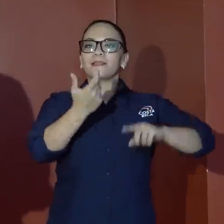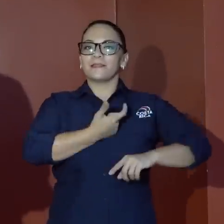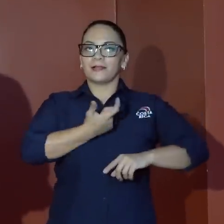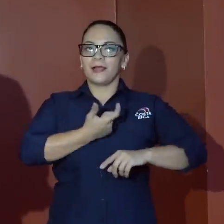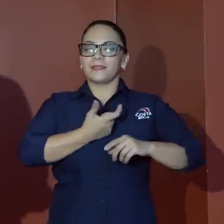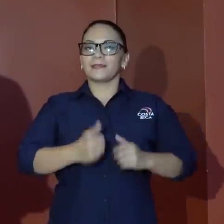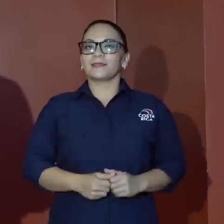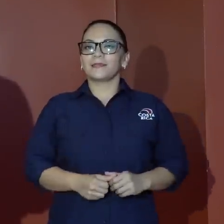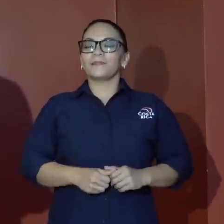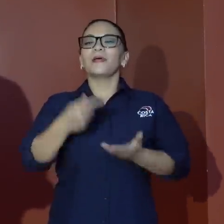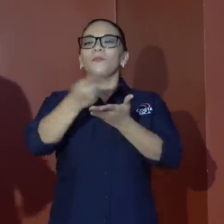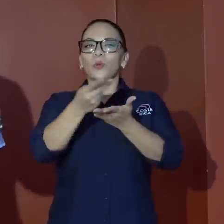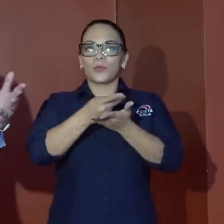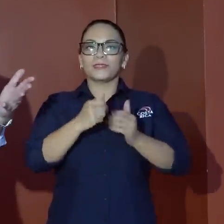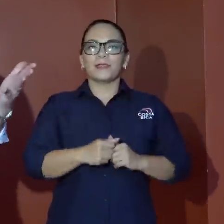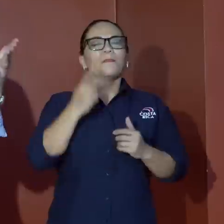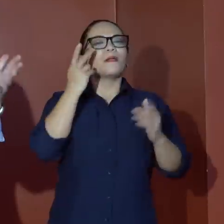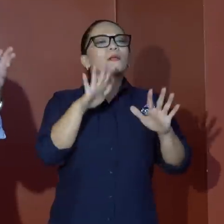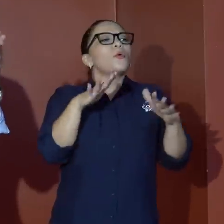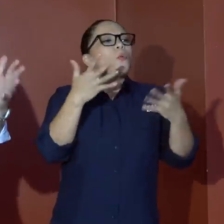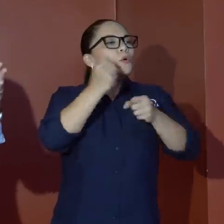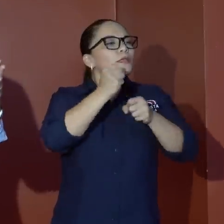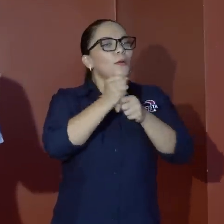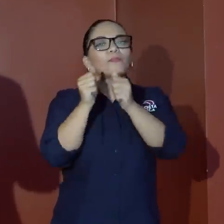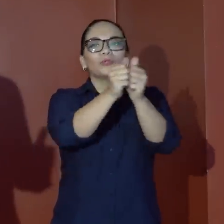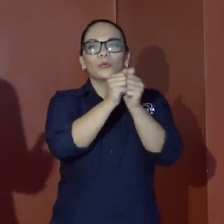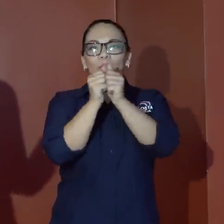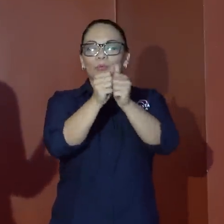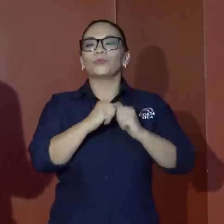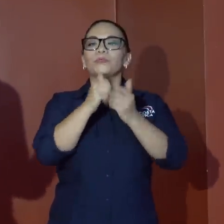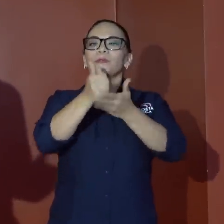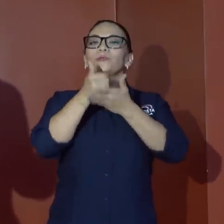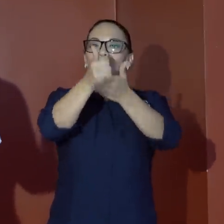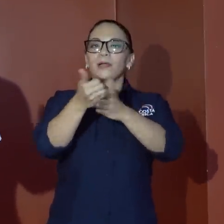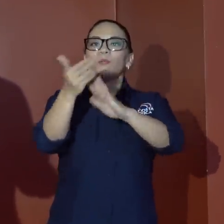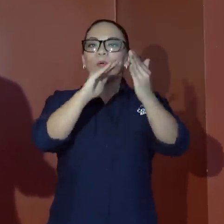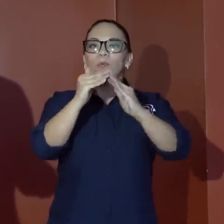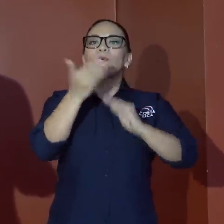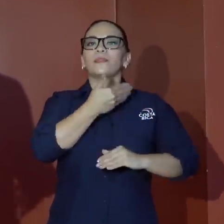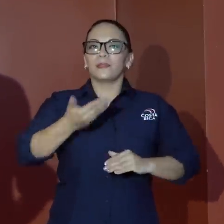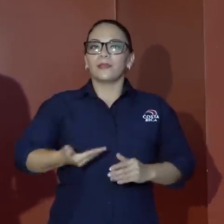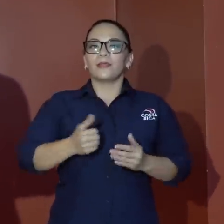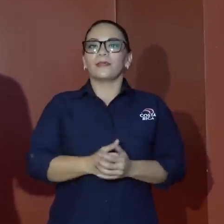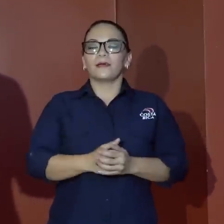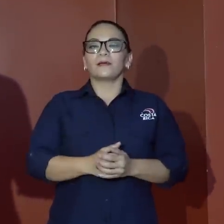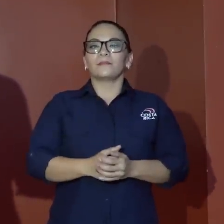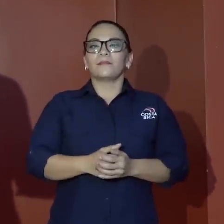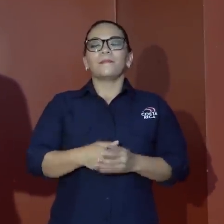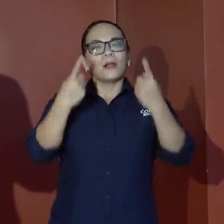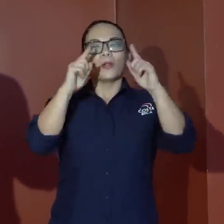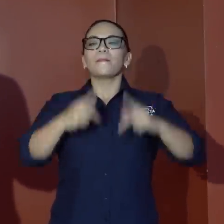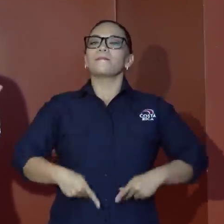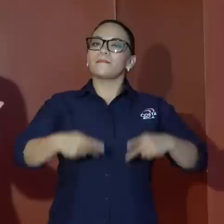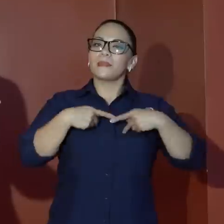de la provincia para ver cómo trabajamos juntos en ayudarle al pueblo herediano a tener una vida